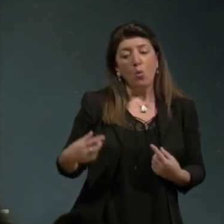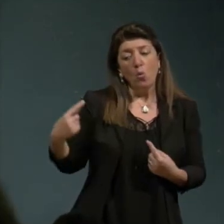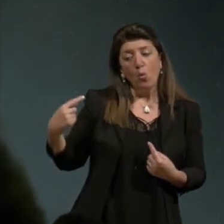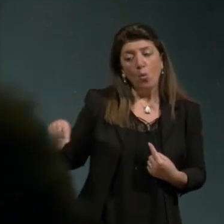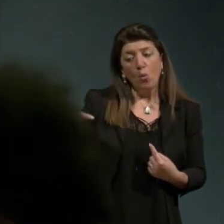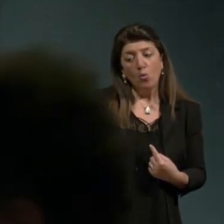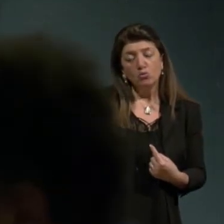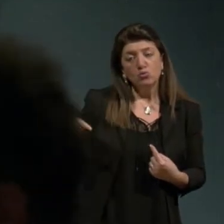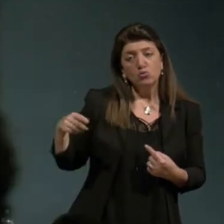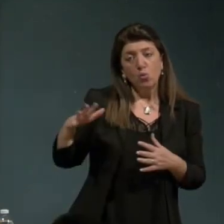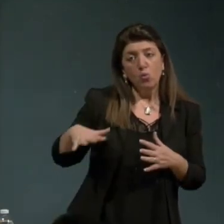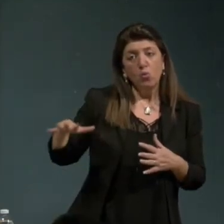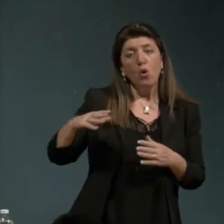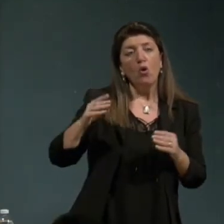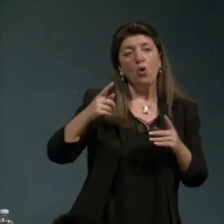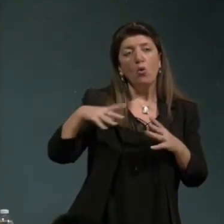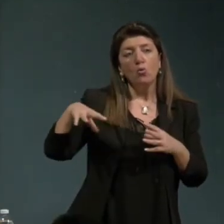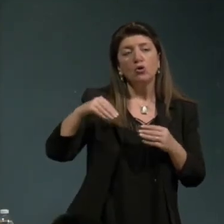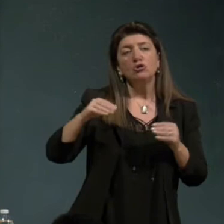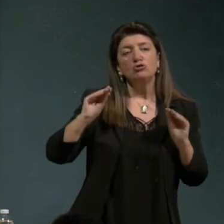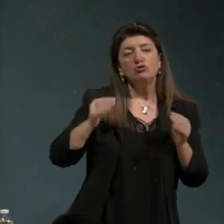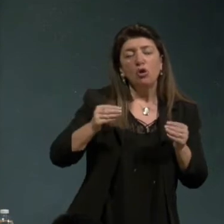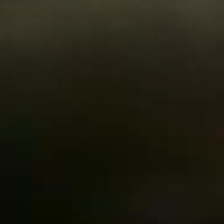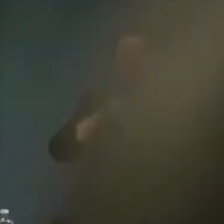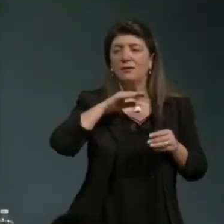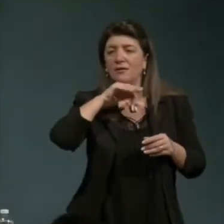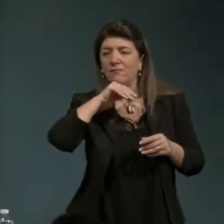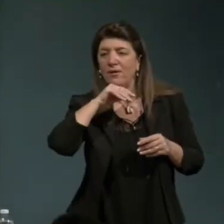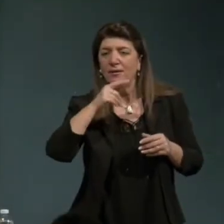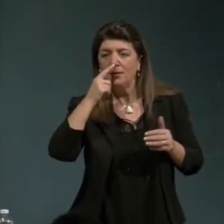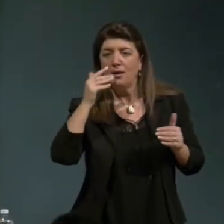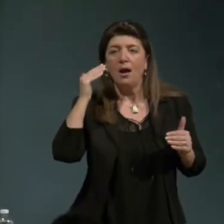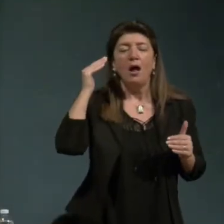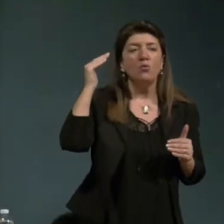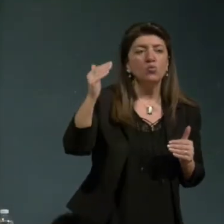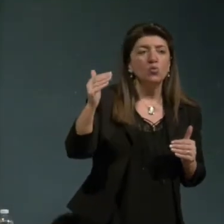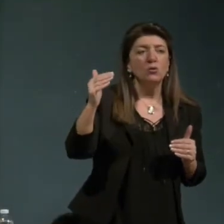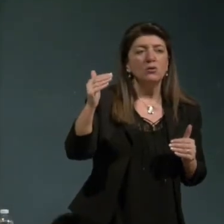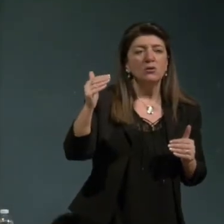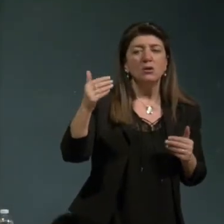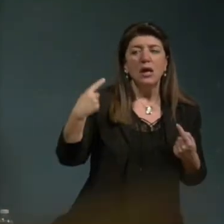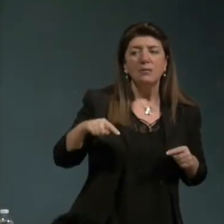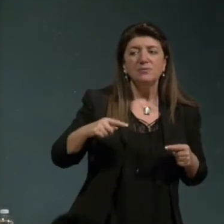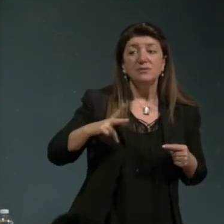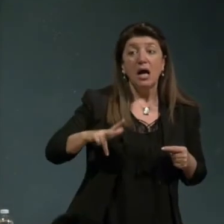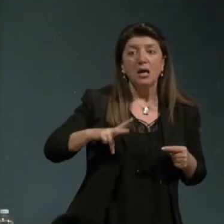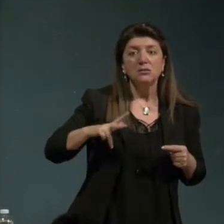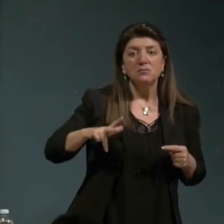anche dei più vecchi o dei adulti hai un movimento questa aspirazione